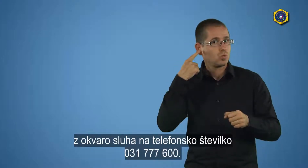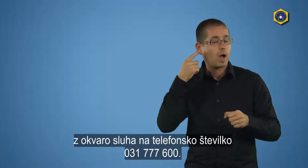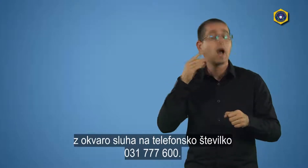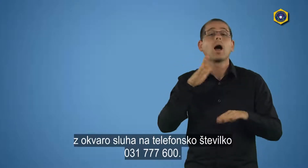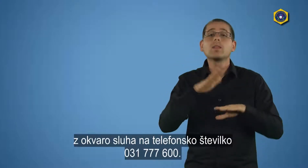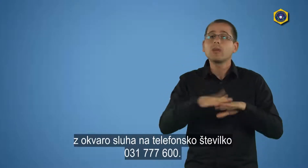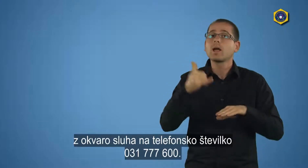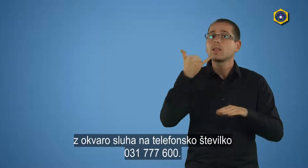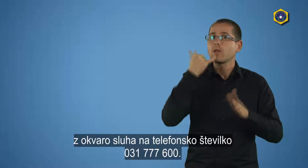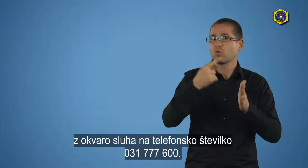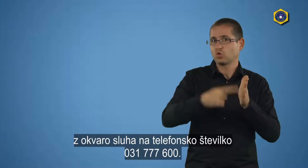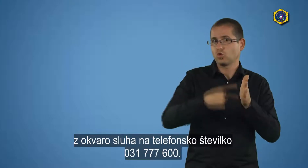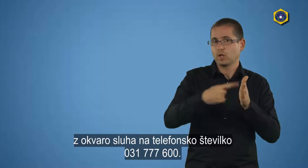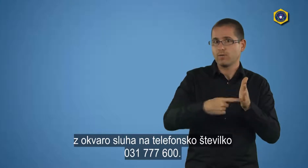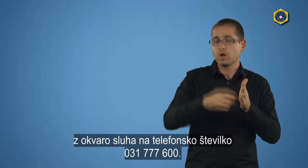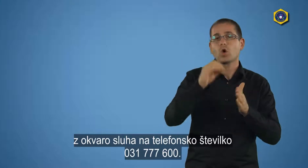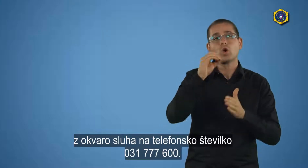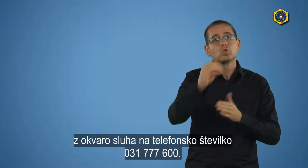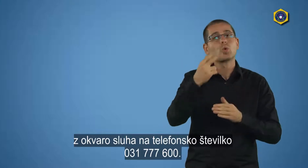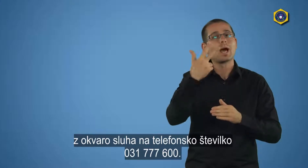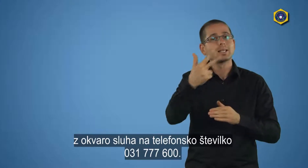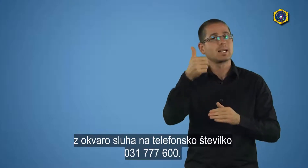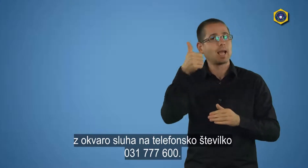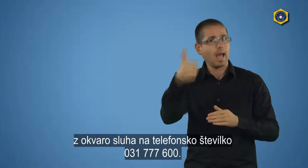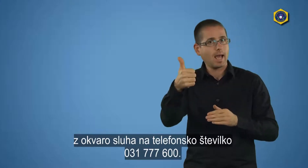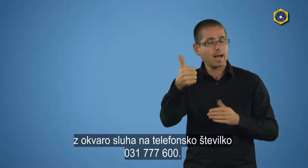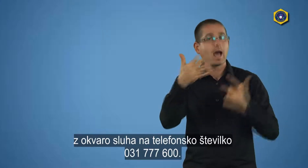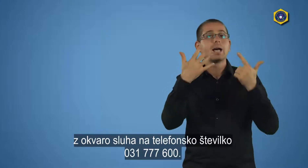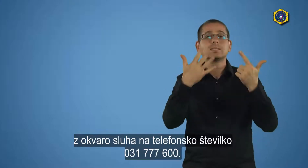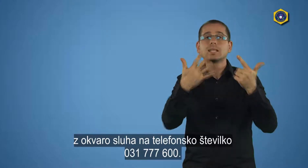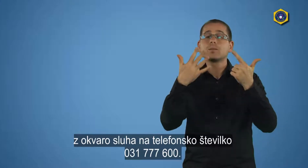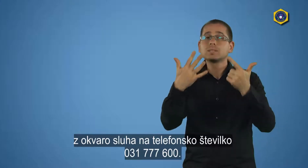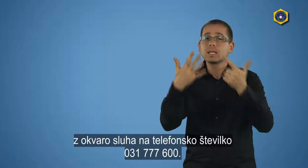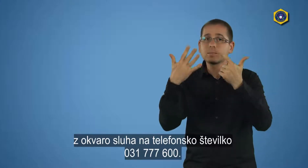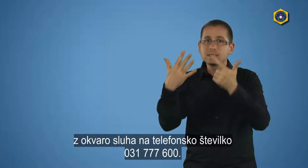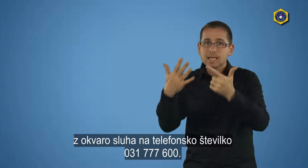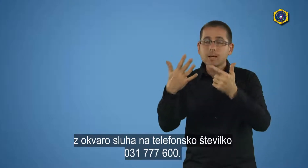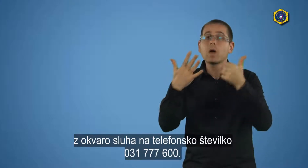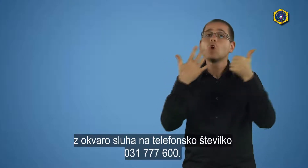031 777 6000.